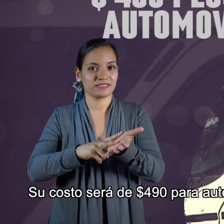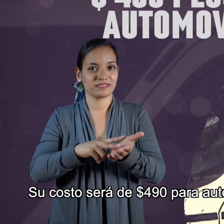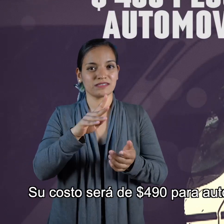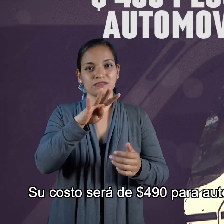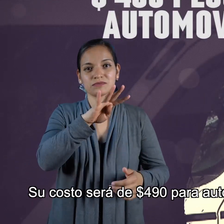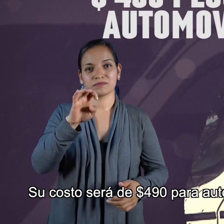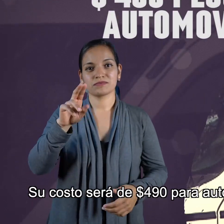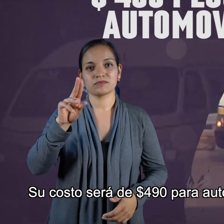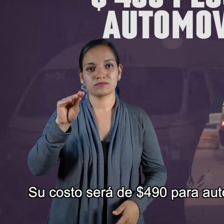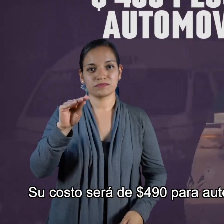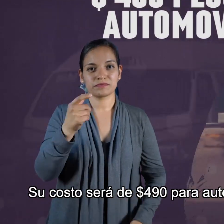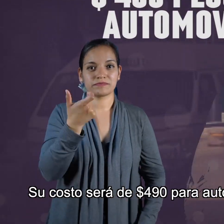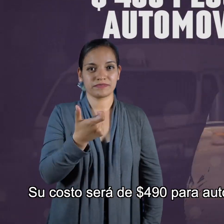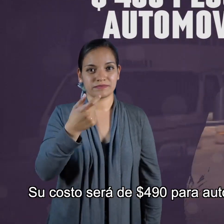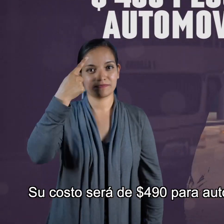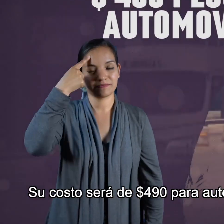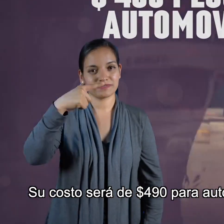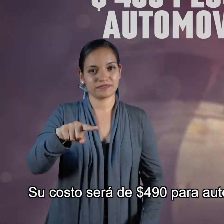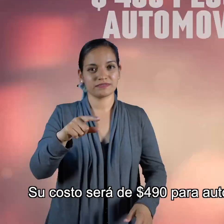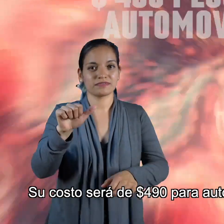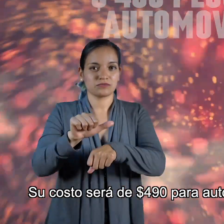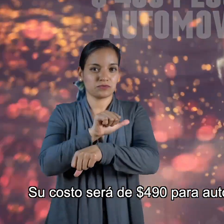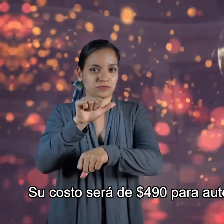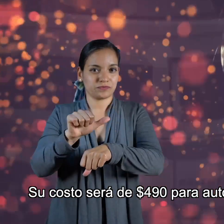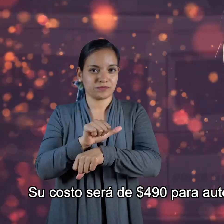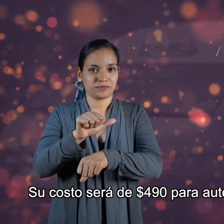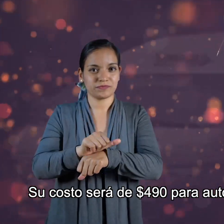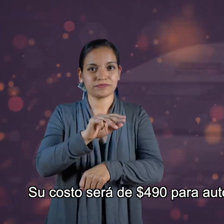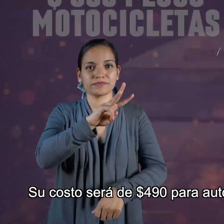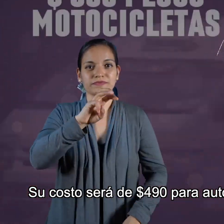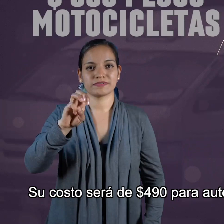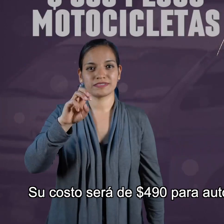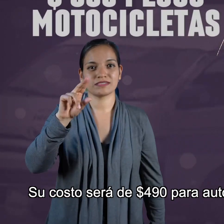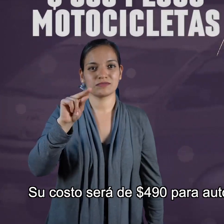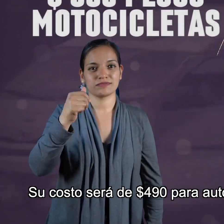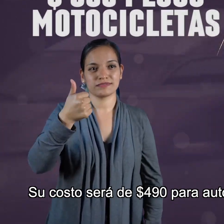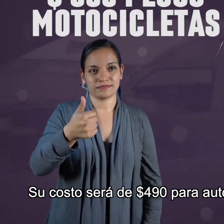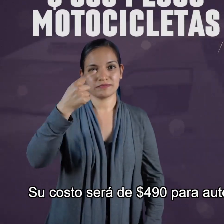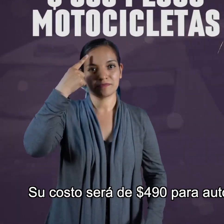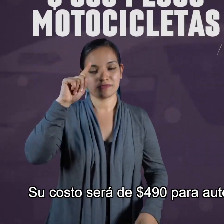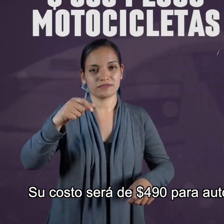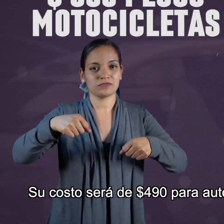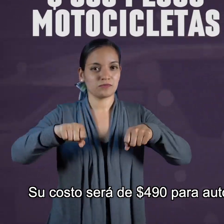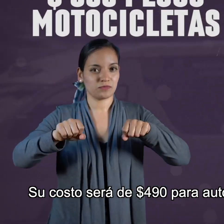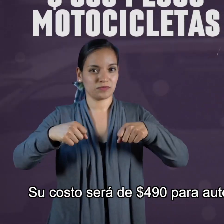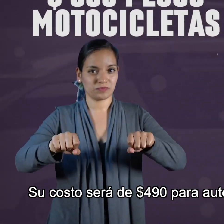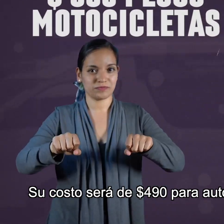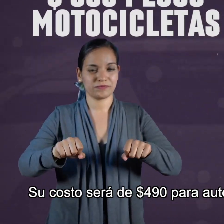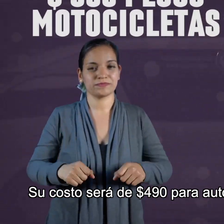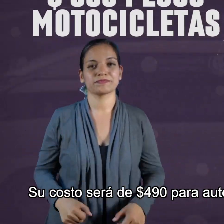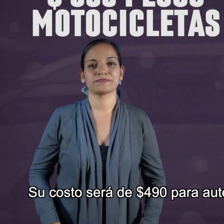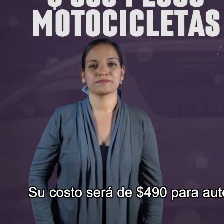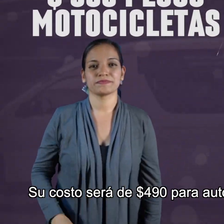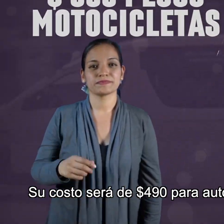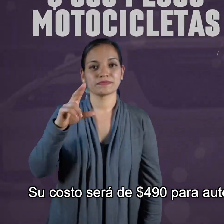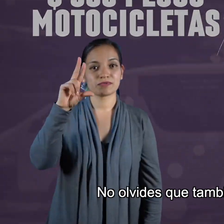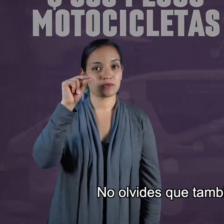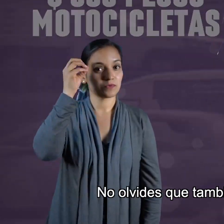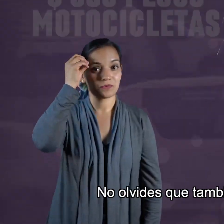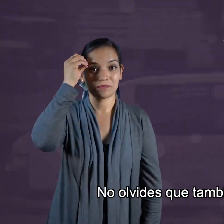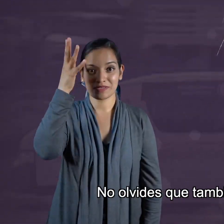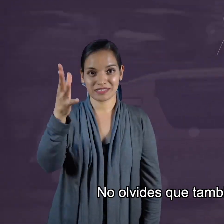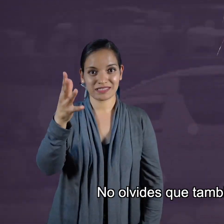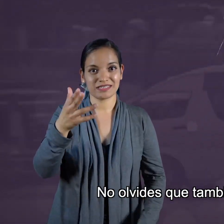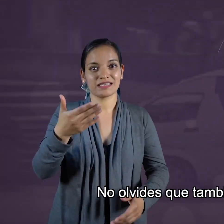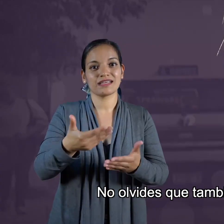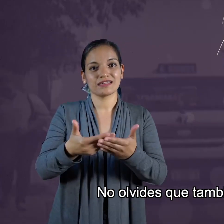Su costo será de 490 para automóvil y 380 para motocicleta.